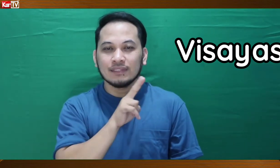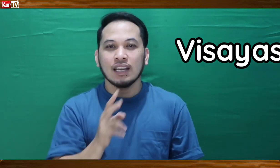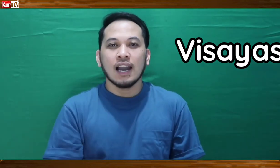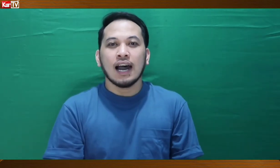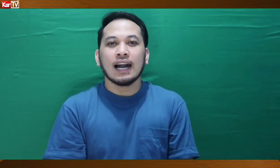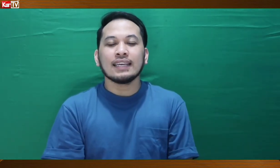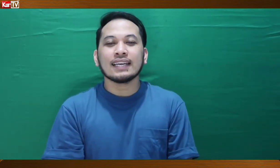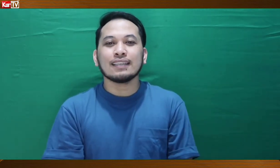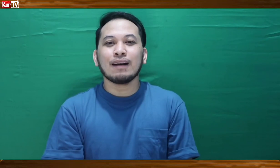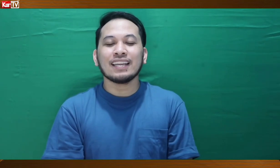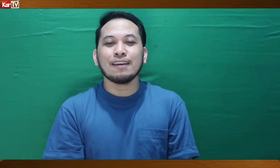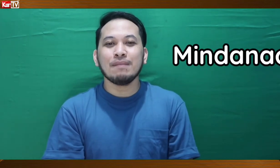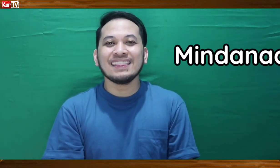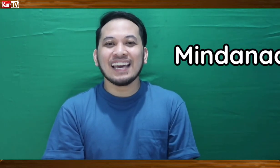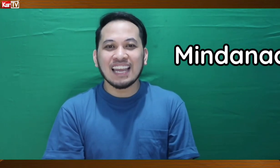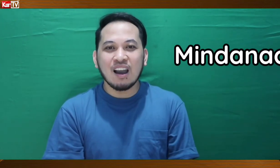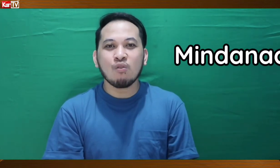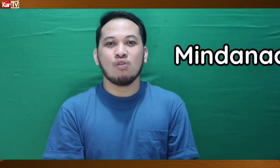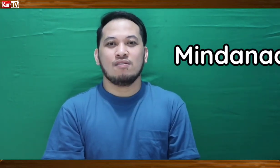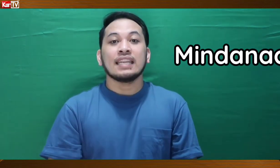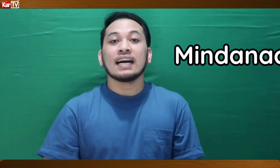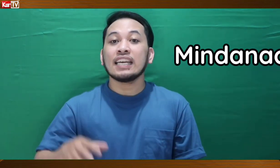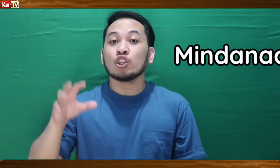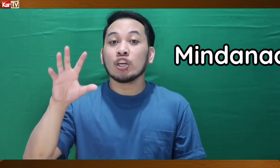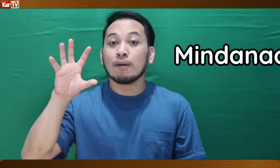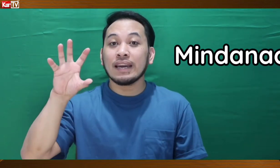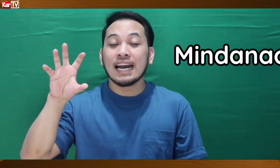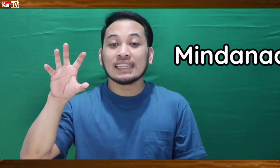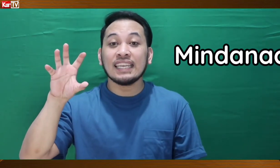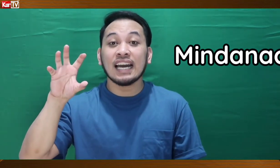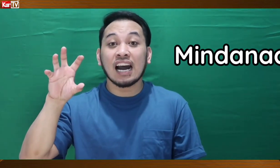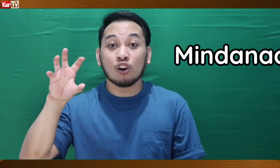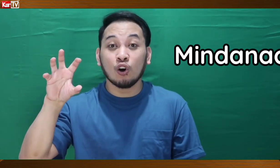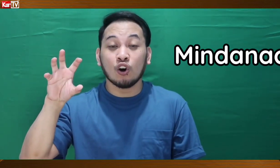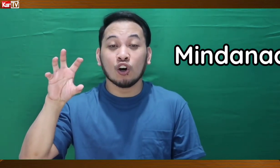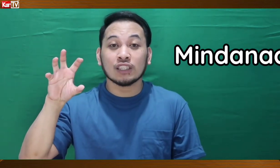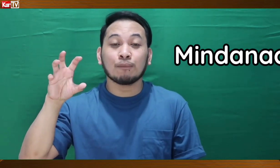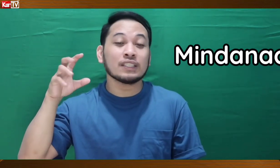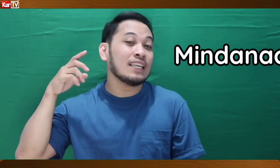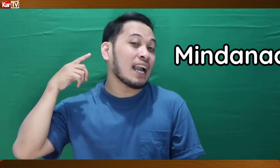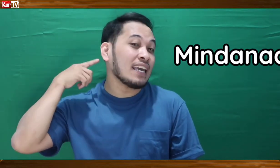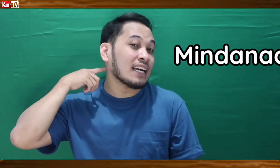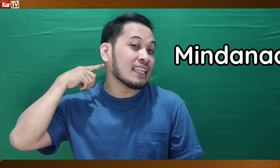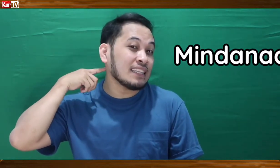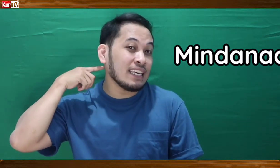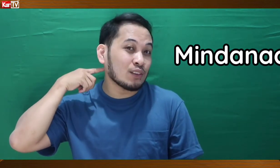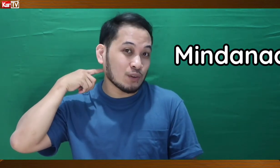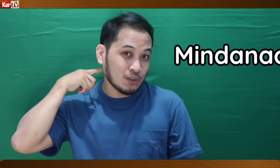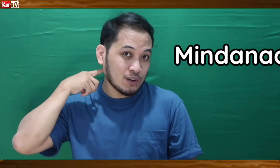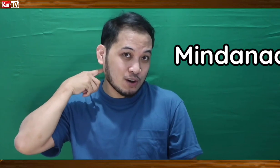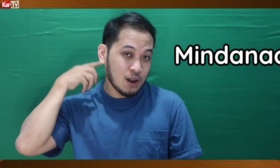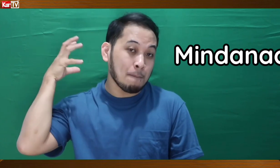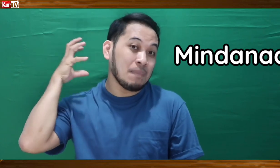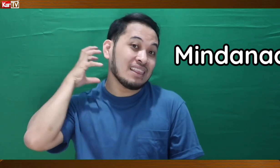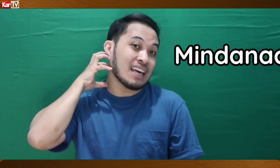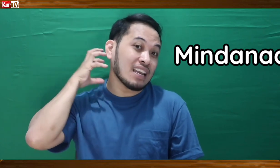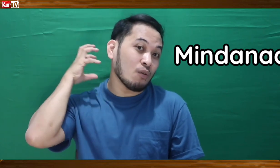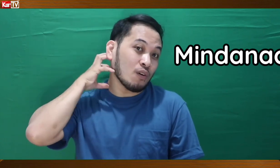Ang next naman ay Mindanao. Nakaganito yung kamay natin, nakaklo. Tapos ilagay natin dito, Mindanao.